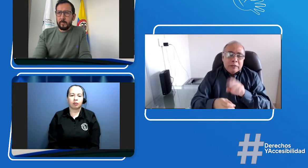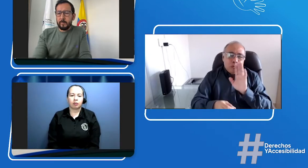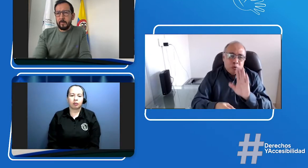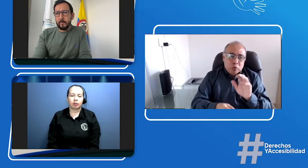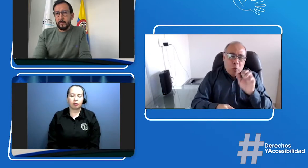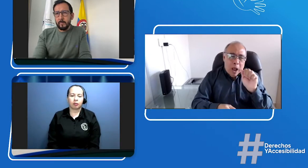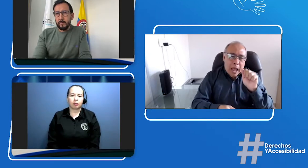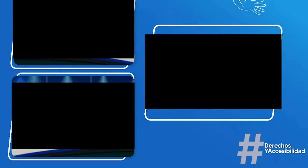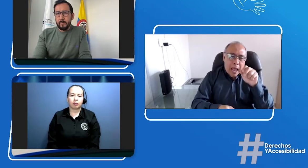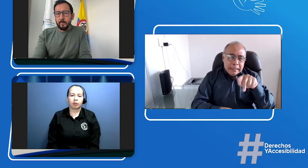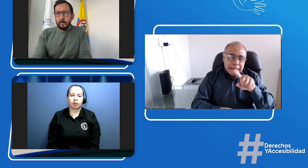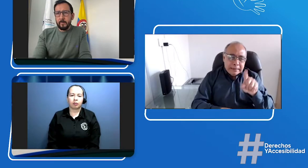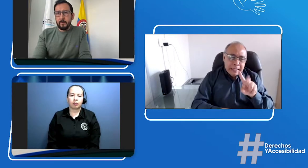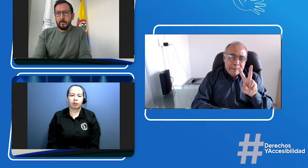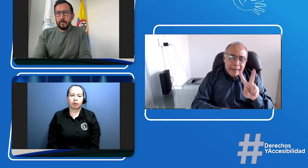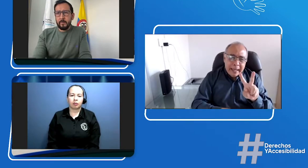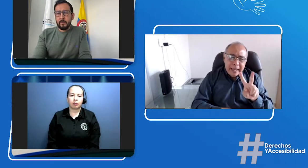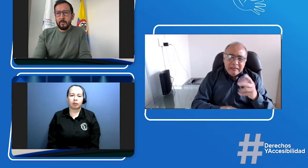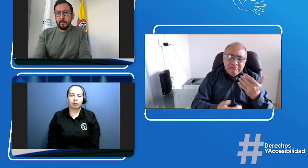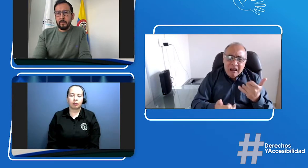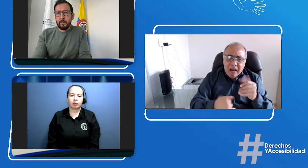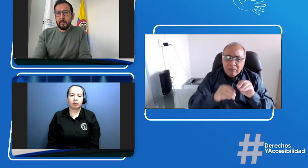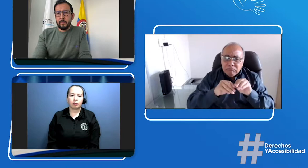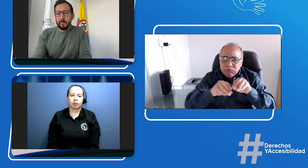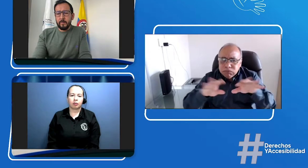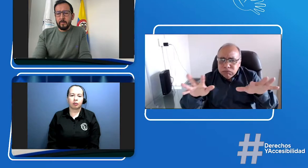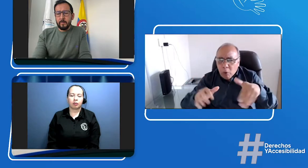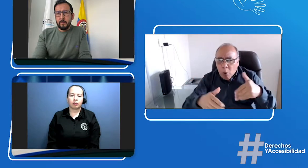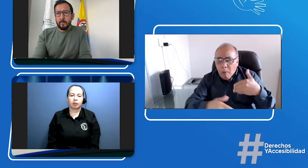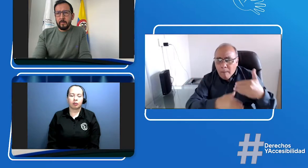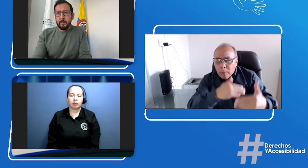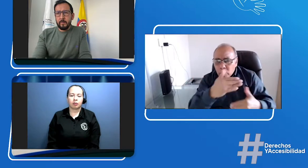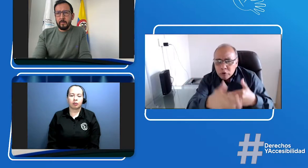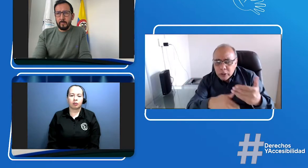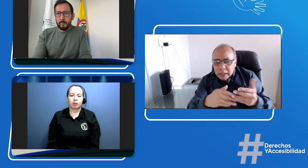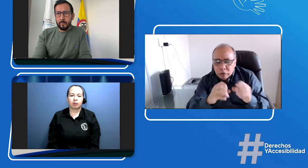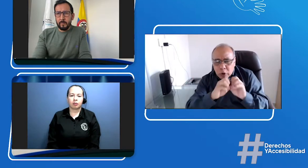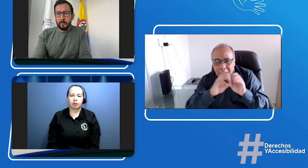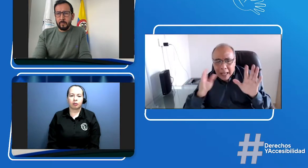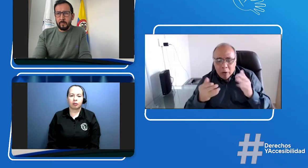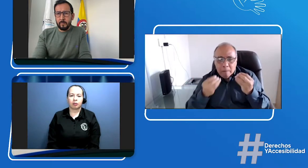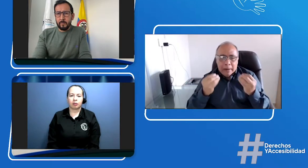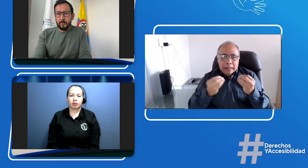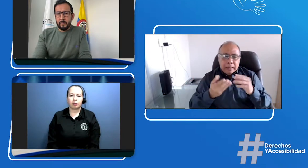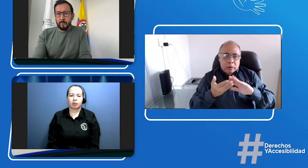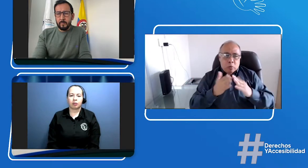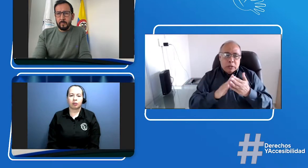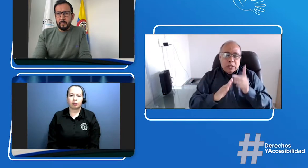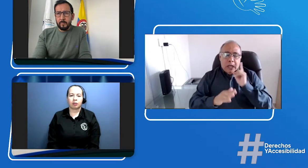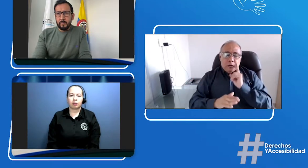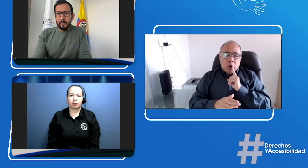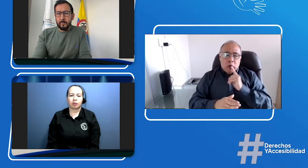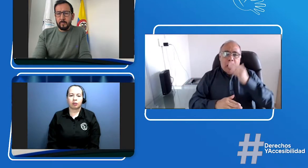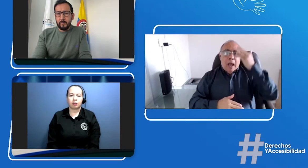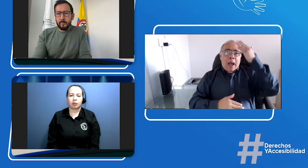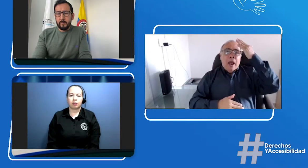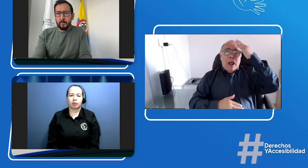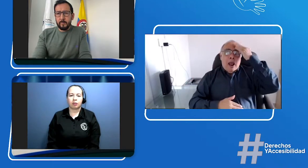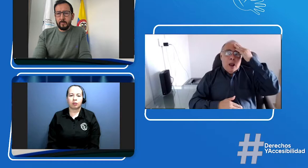es la solución a estas situaciones. También desde el Ministerio de Transporte, desde la agencia, la ANSB y que pues la